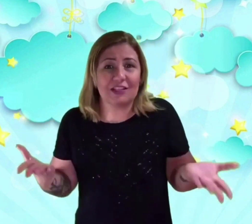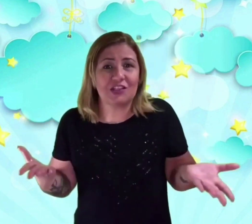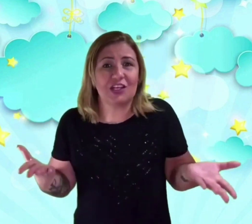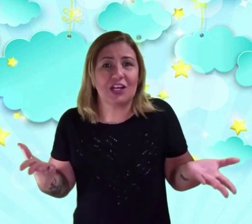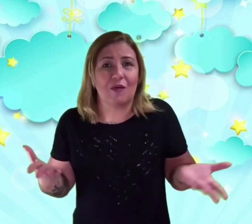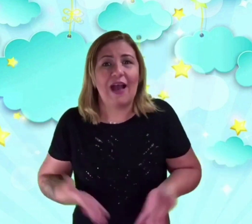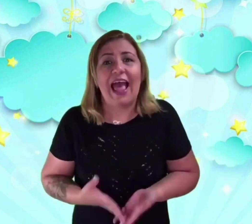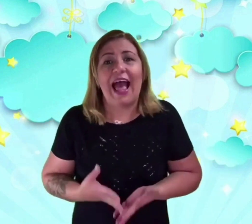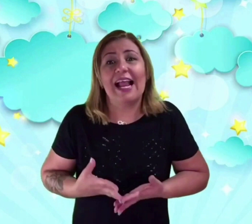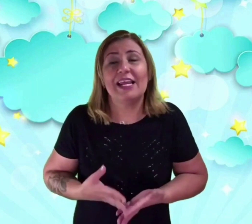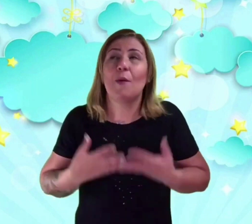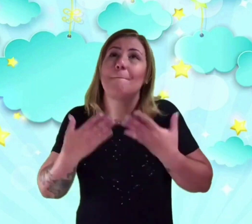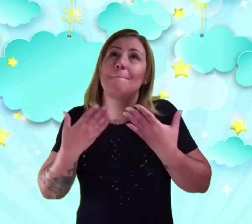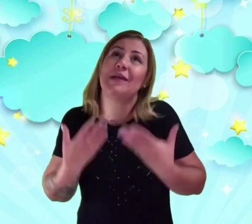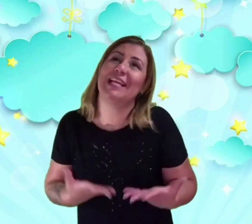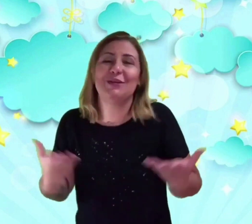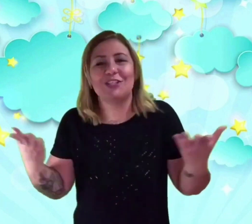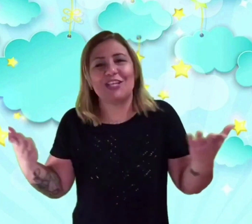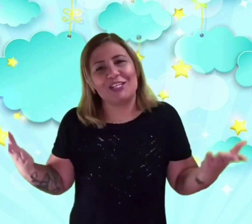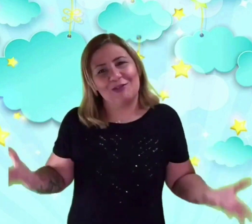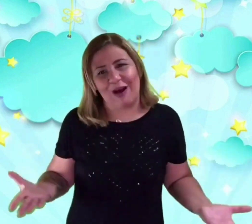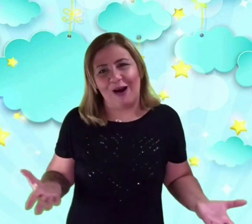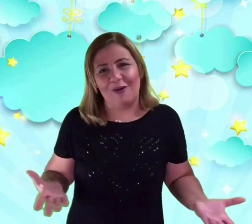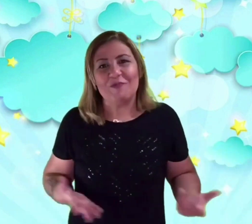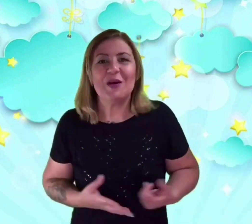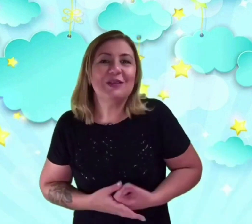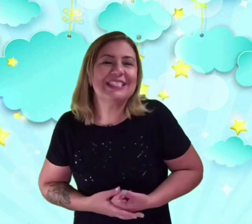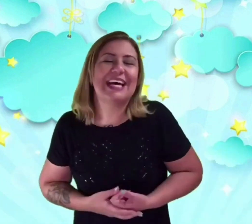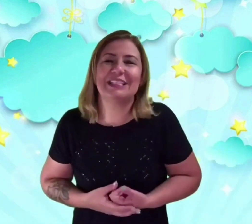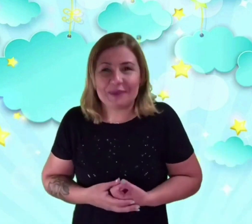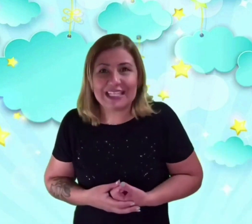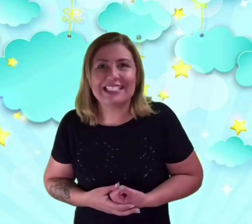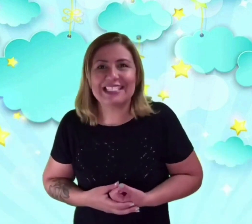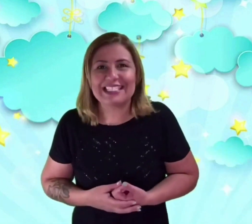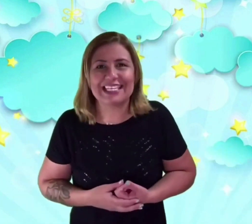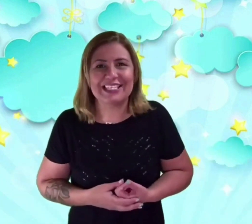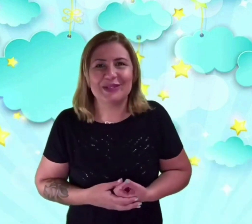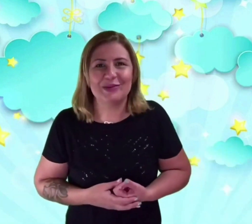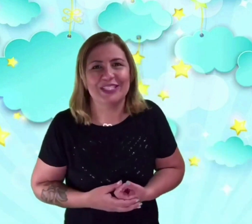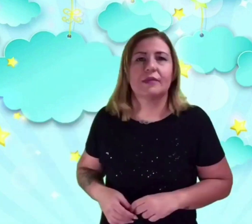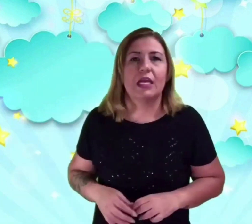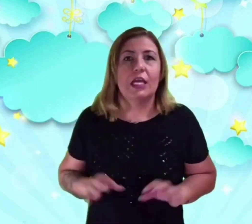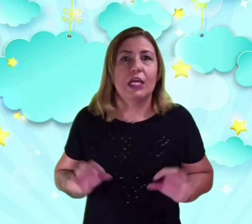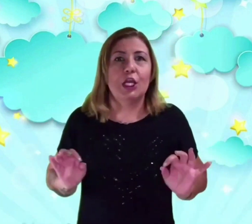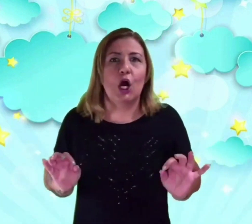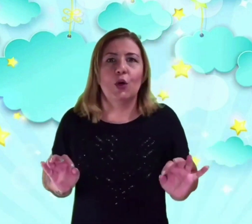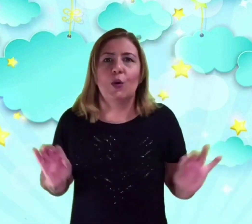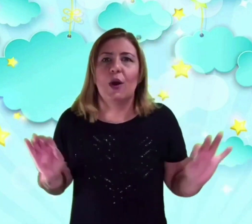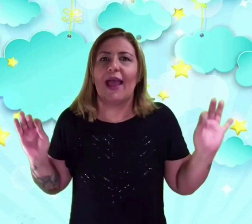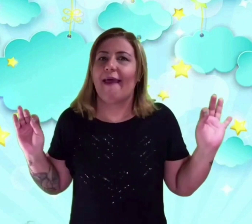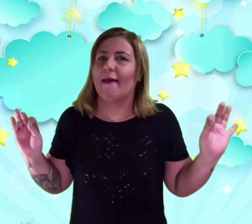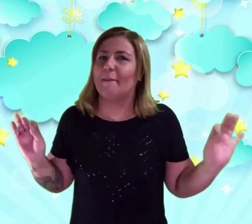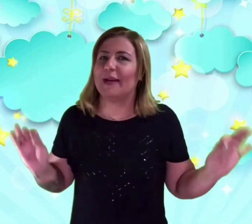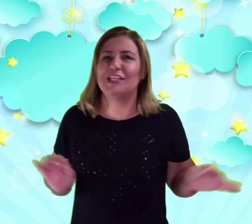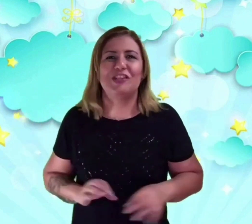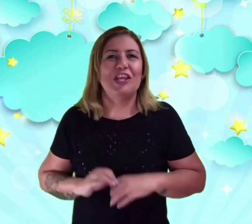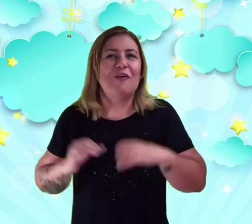praticam. A língua brilho gestual usada pelas estrelas surdas. E logo, ela aprende e